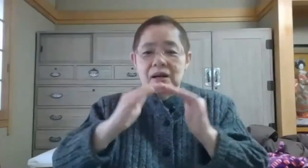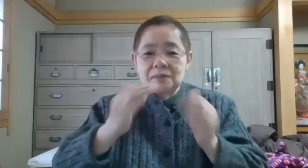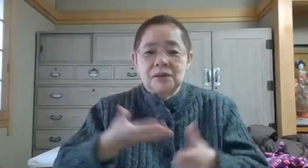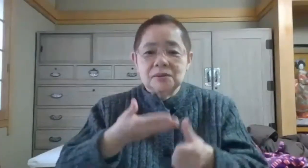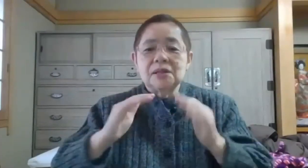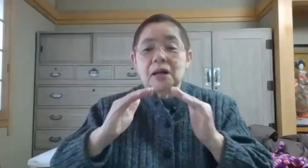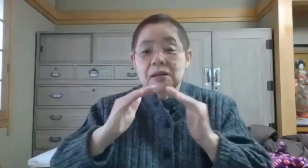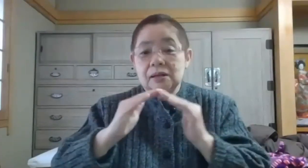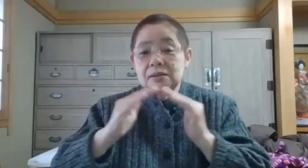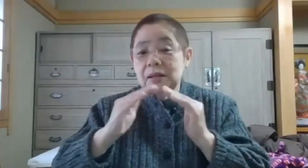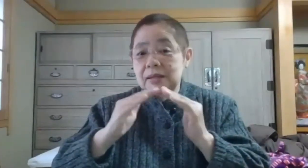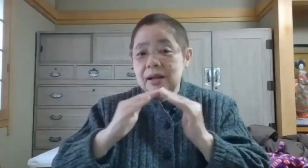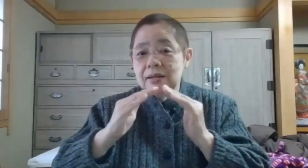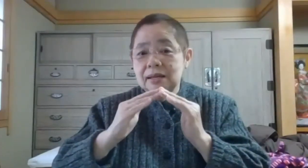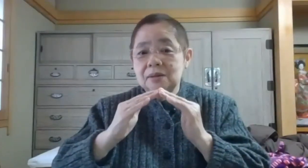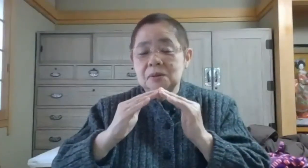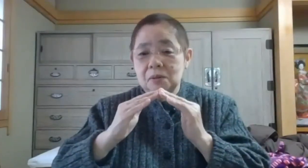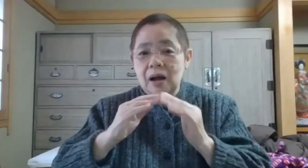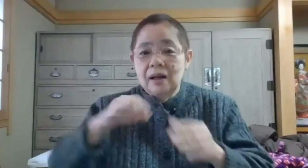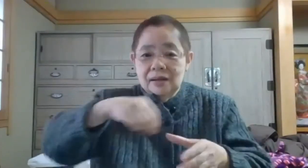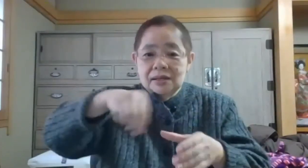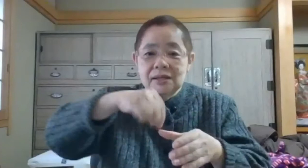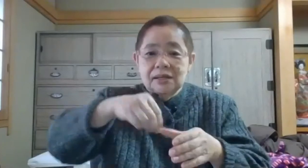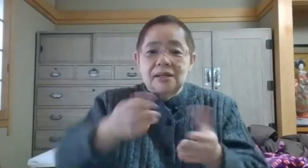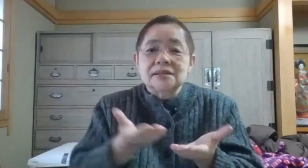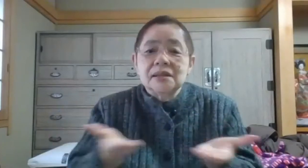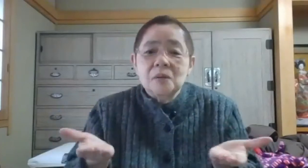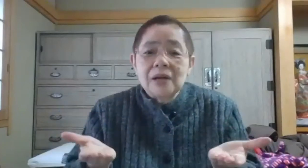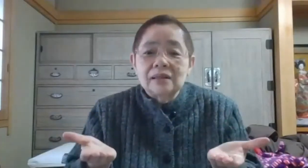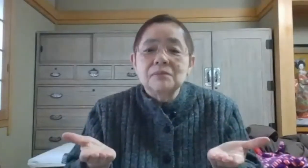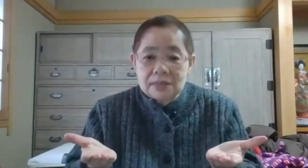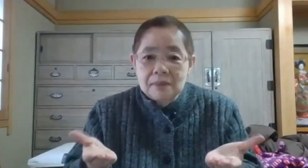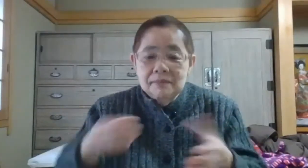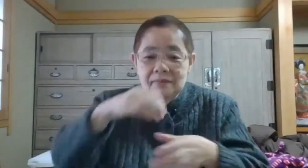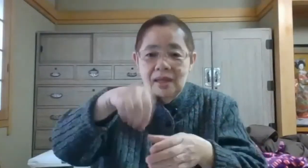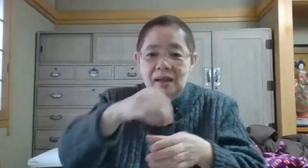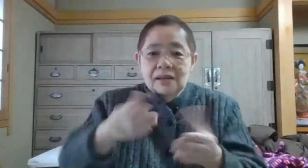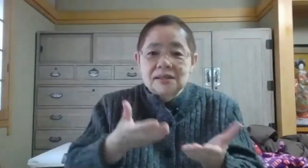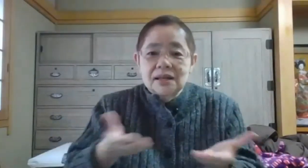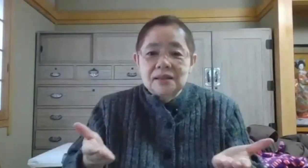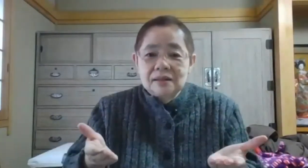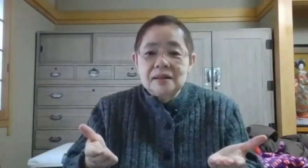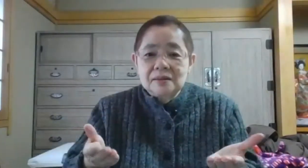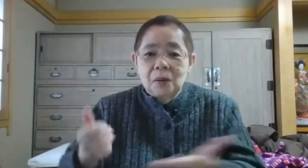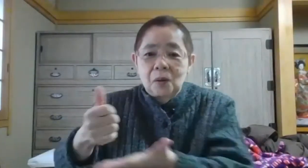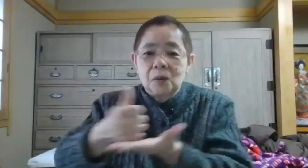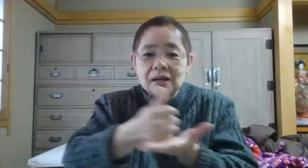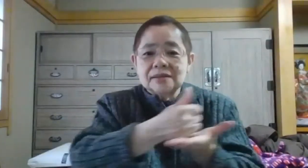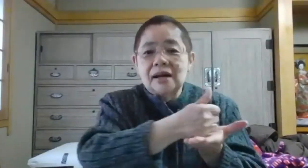育てられた家というのは喫茶店をやってましたで喫茶店のお客さん